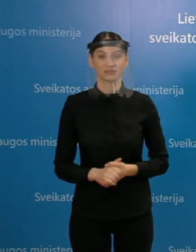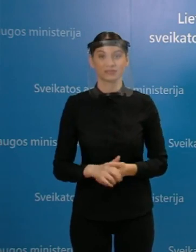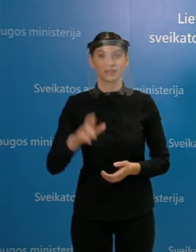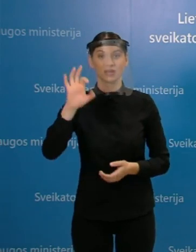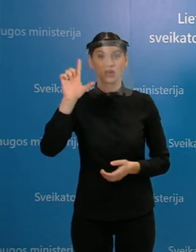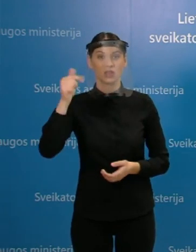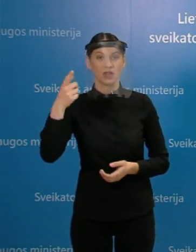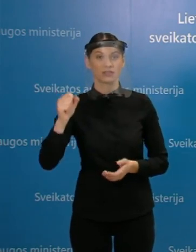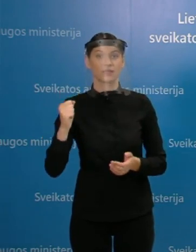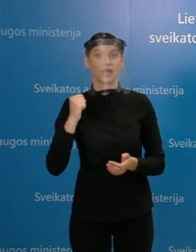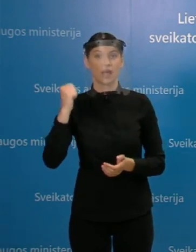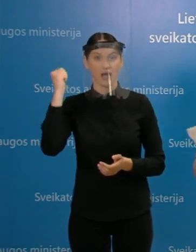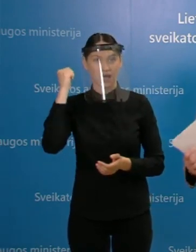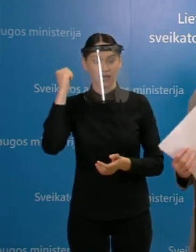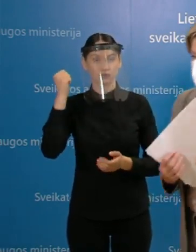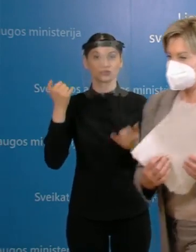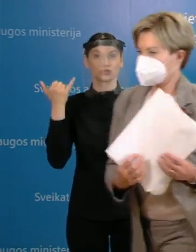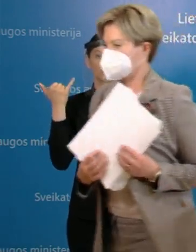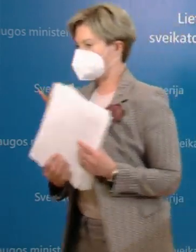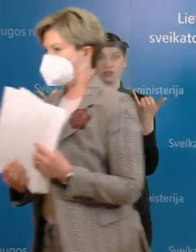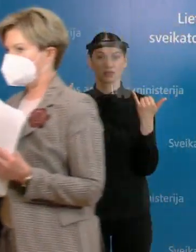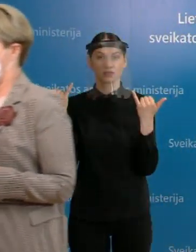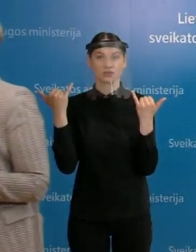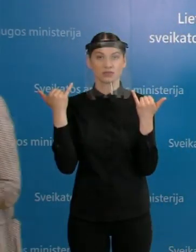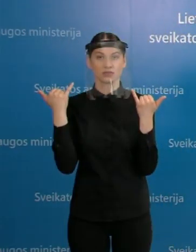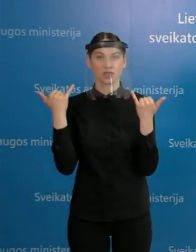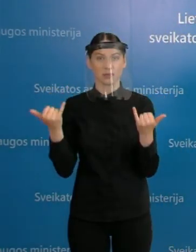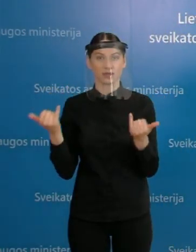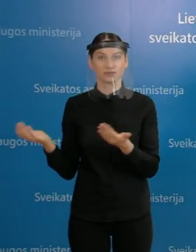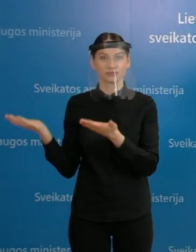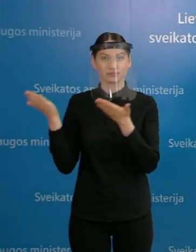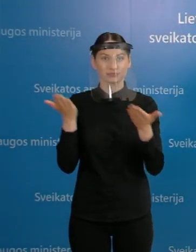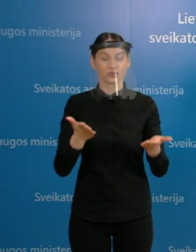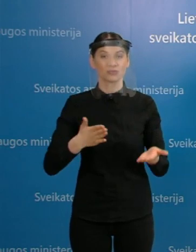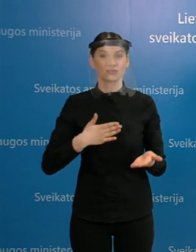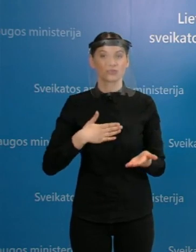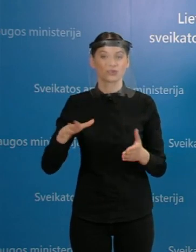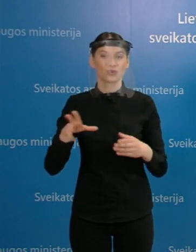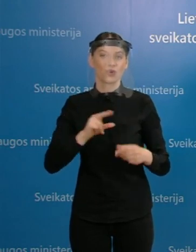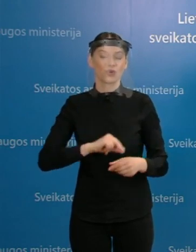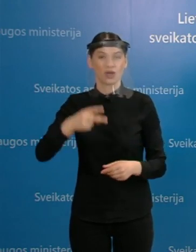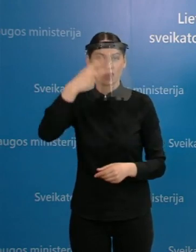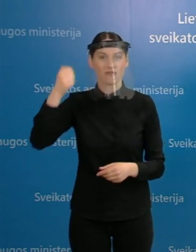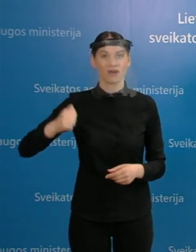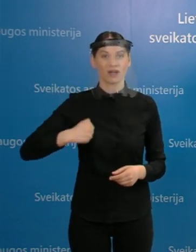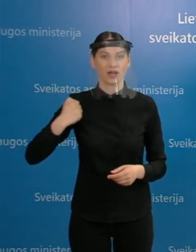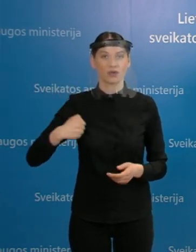Rolandai, dabar dar pakviesiu pasisakyti prie tribūnos mūsų kolega Lietuvos kariuomenės atstovą, kuris dirba